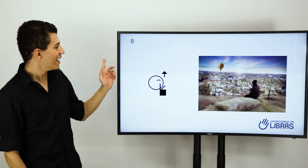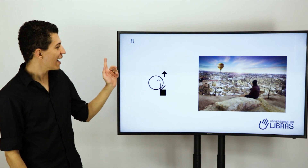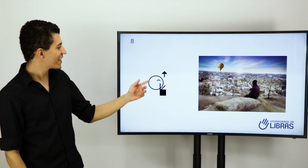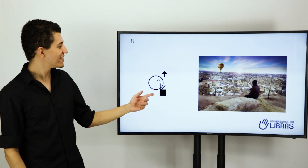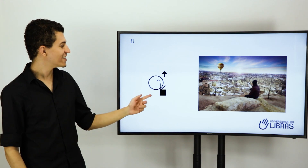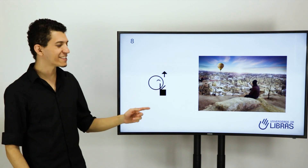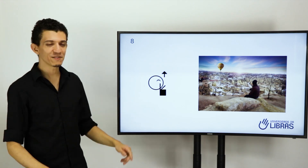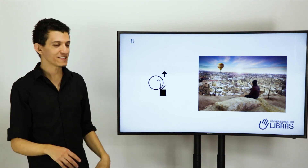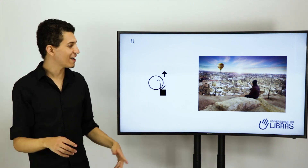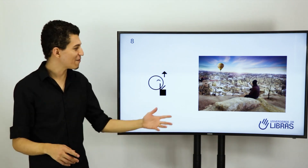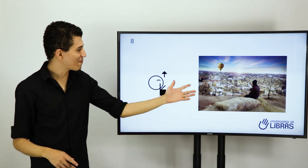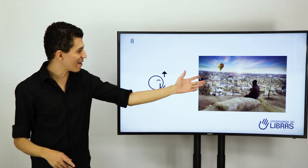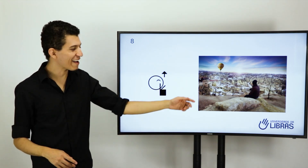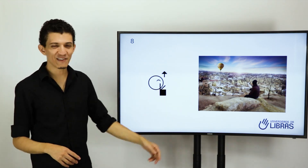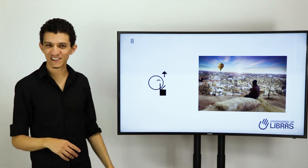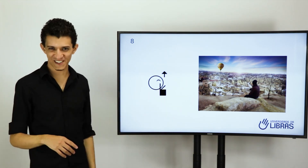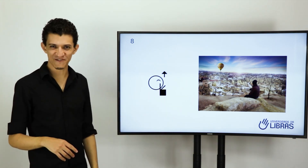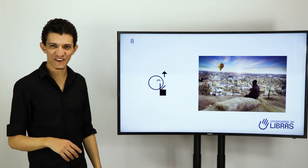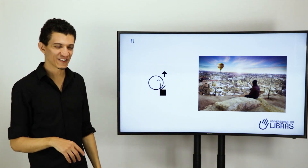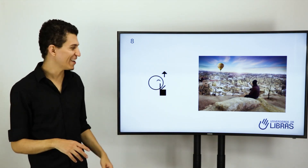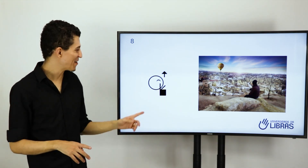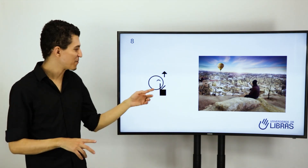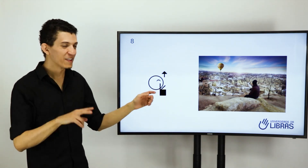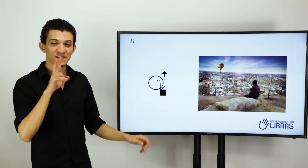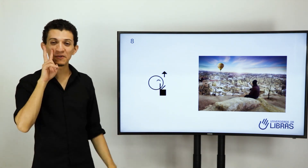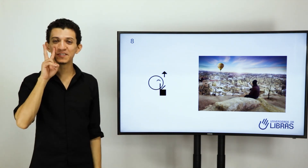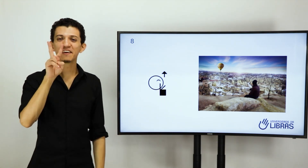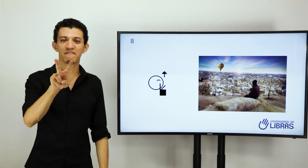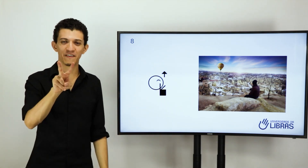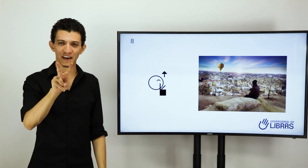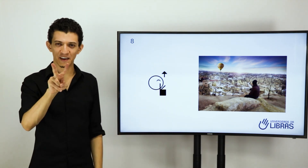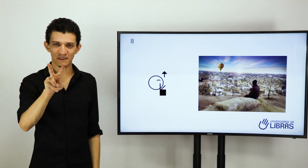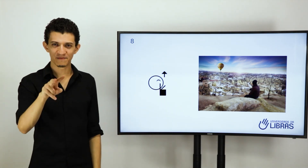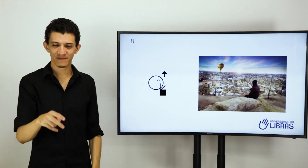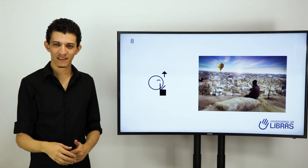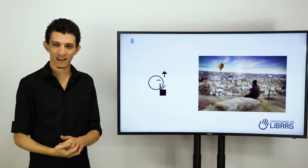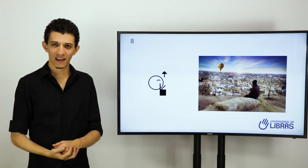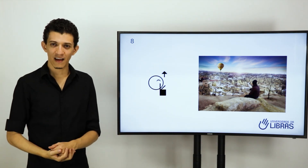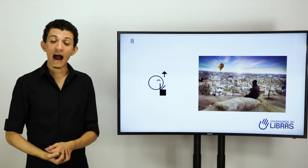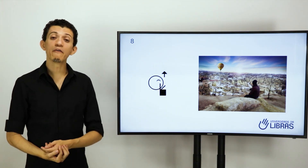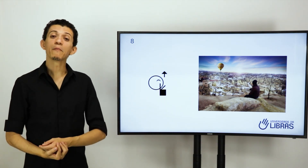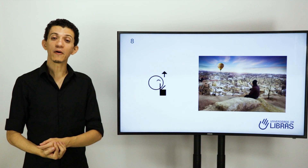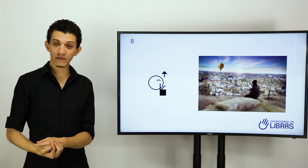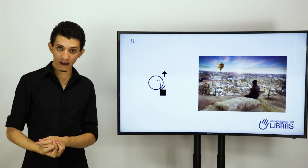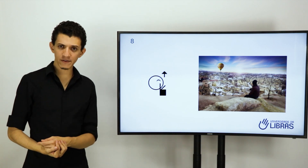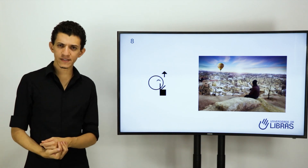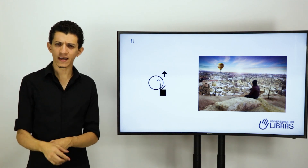Aqui a gente tem um sinal maravilhoso dessa foto, não é? Sinal de ver. Aí eu vou perguntar a você,